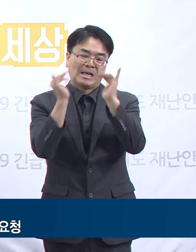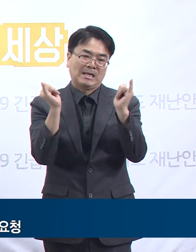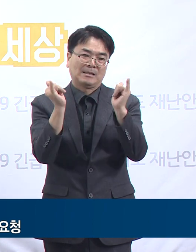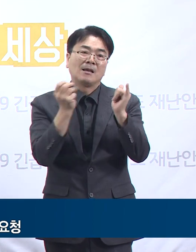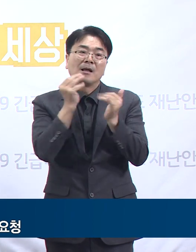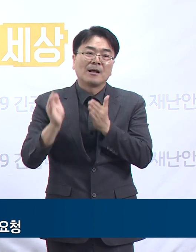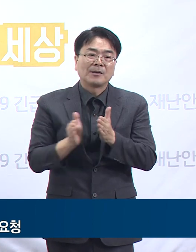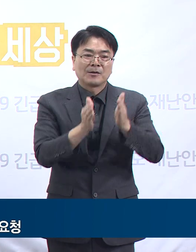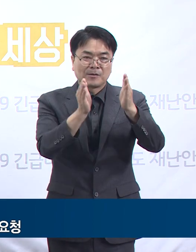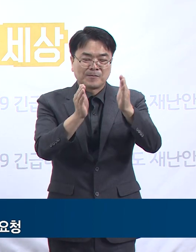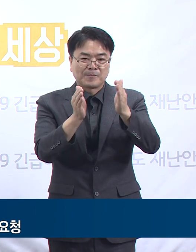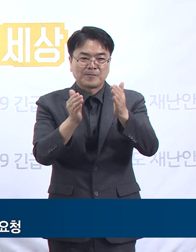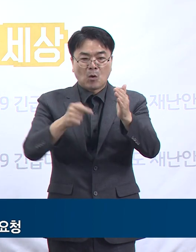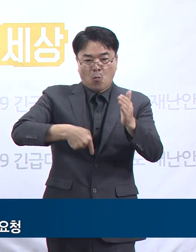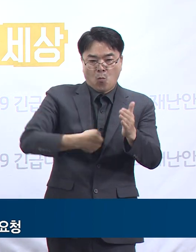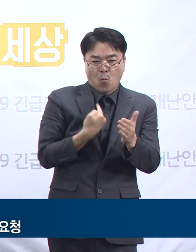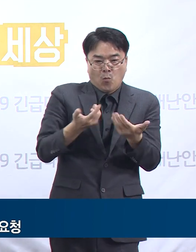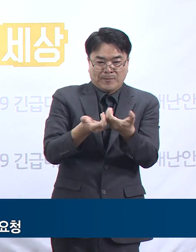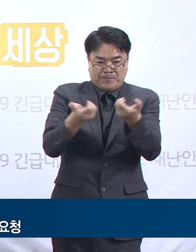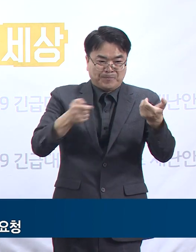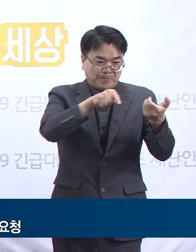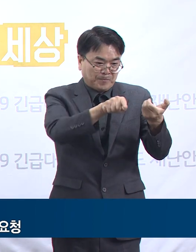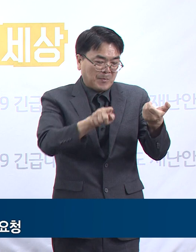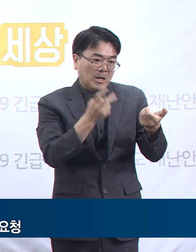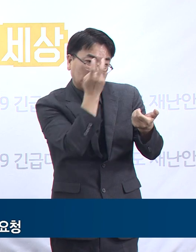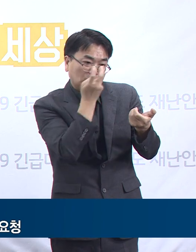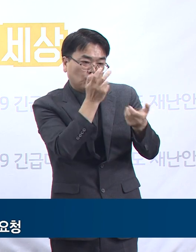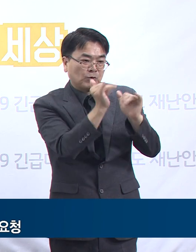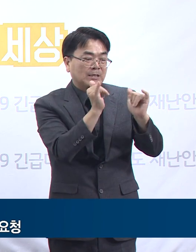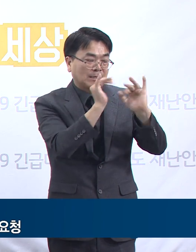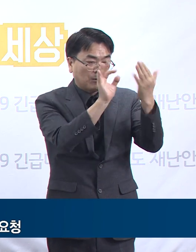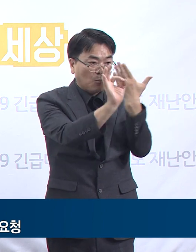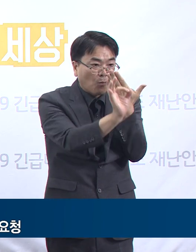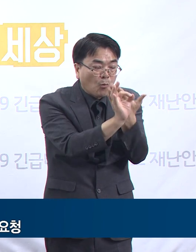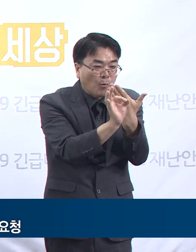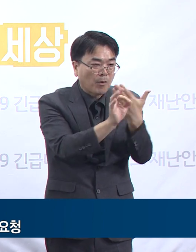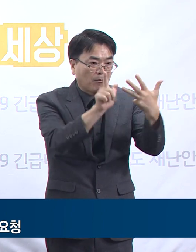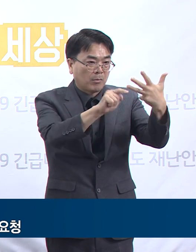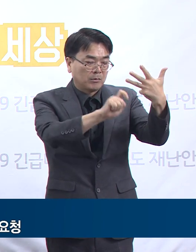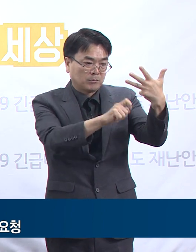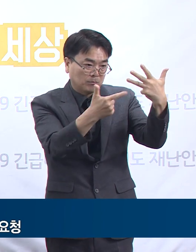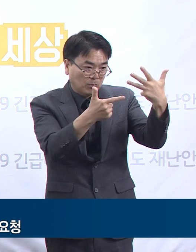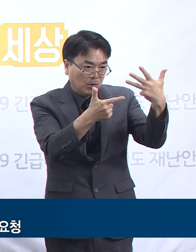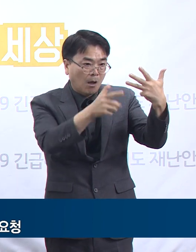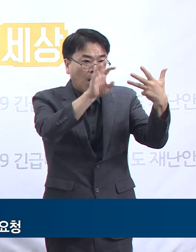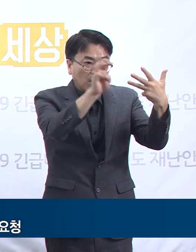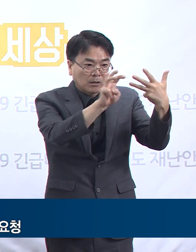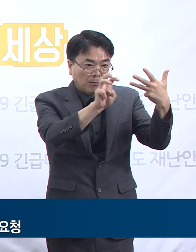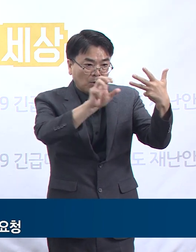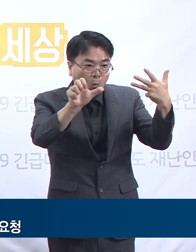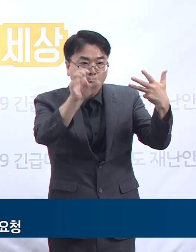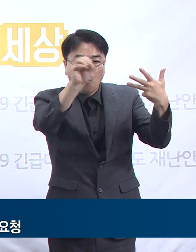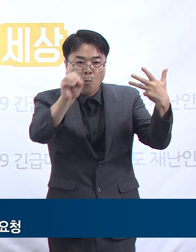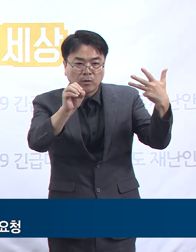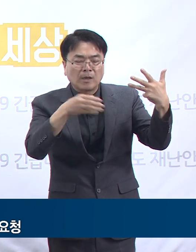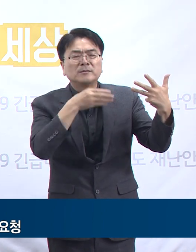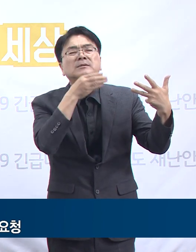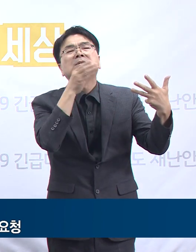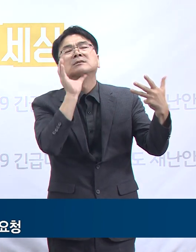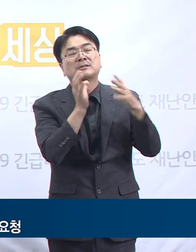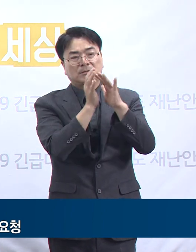도내 격려 환자의 60세 이상 비율은 8월 16일자 기준 약 35% 정도로 계산되었고